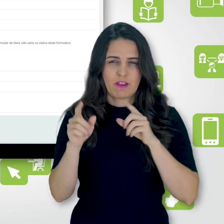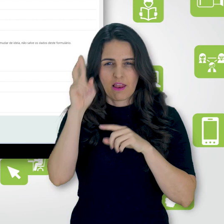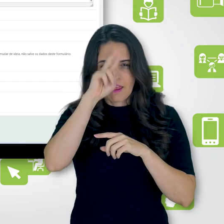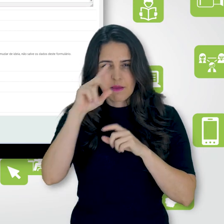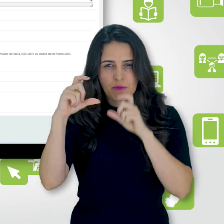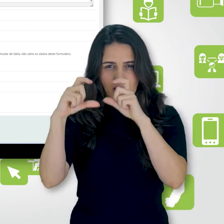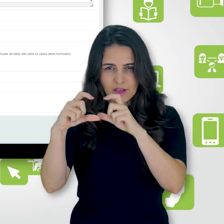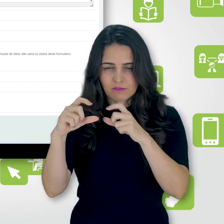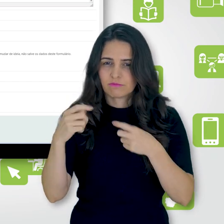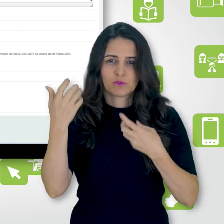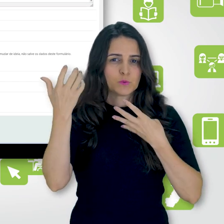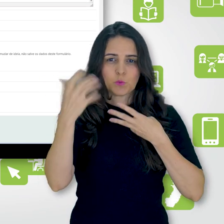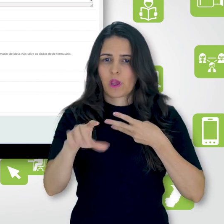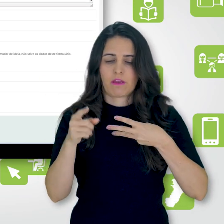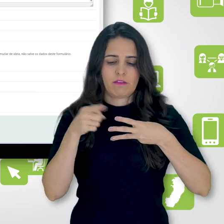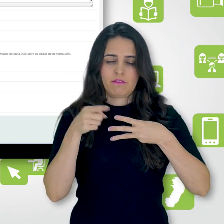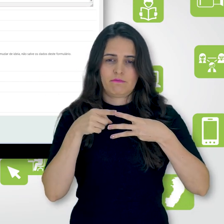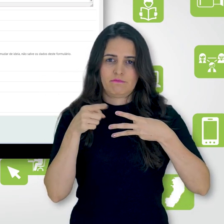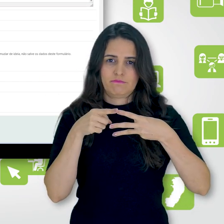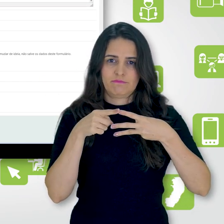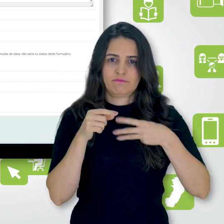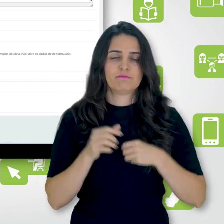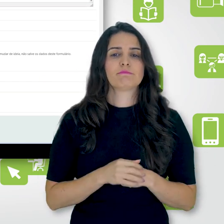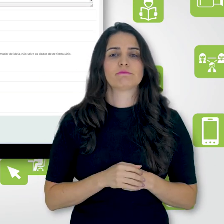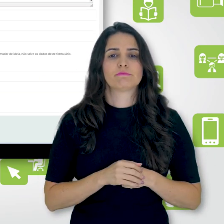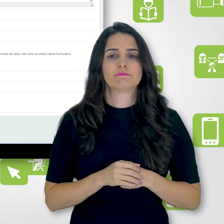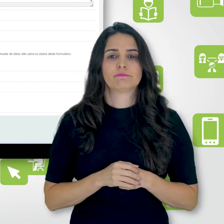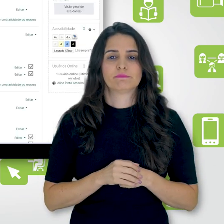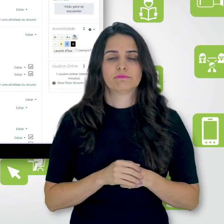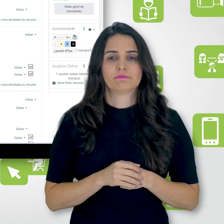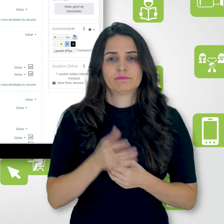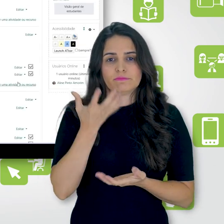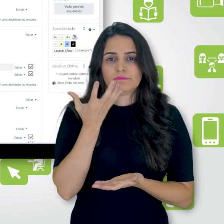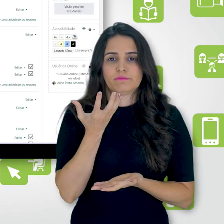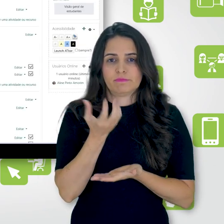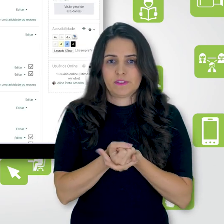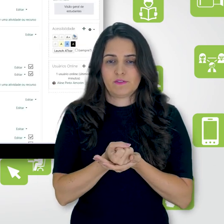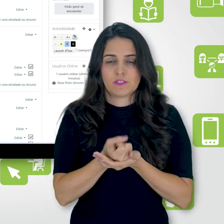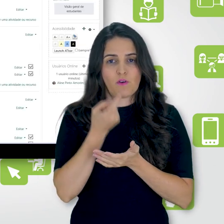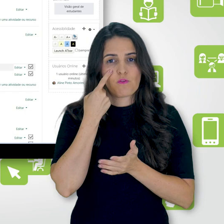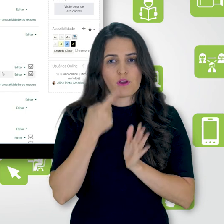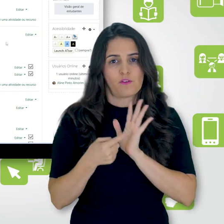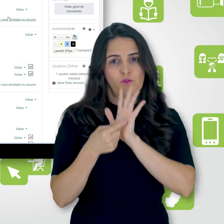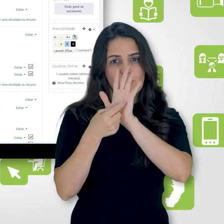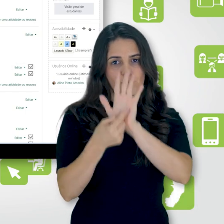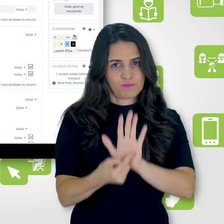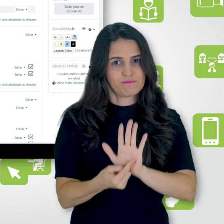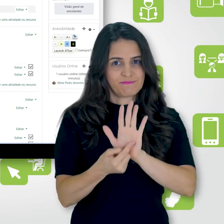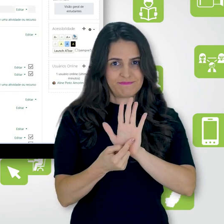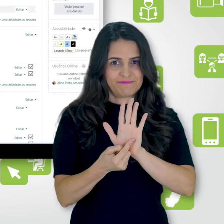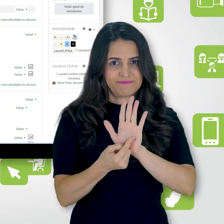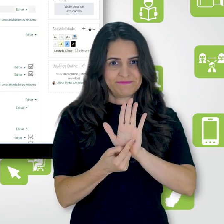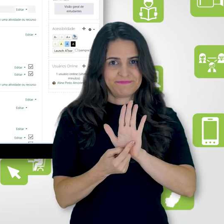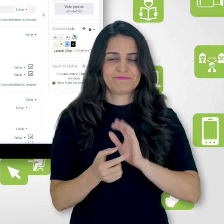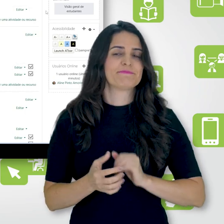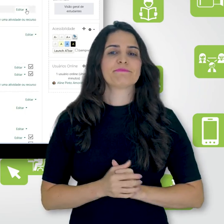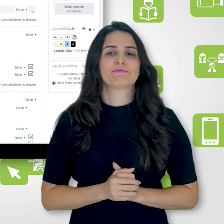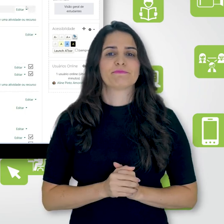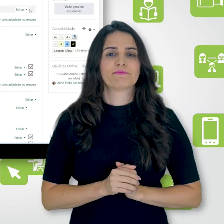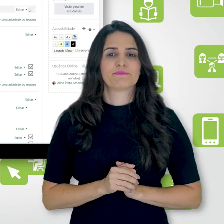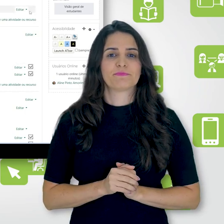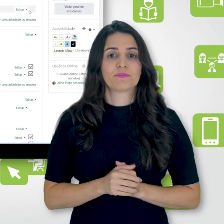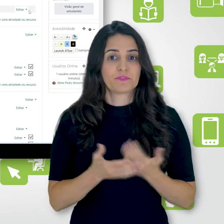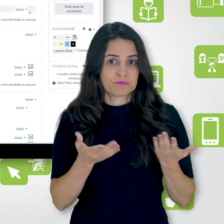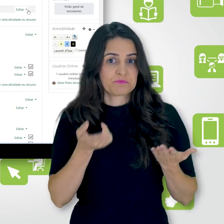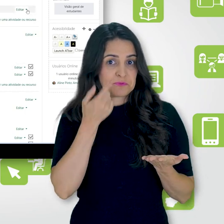caixinha. Então, eu vou salvar aqui para você ver como é que fica. Ó, orientações para